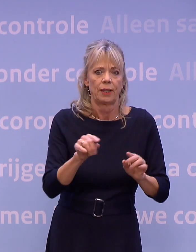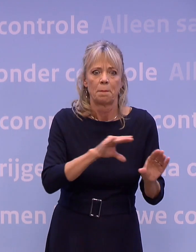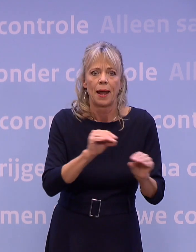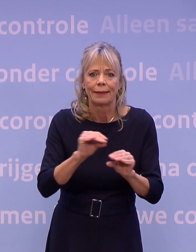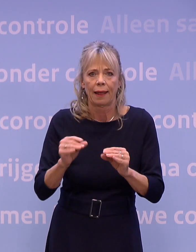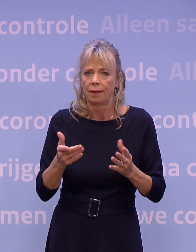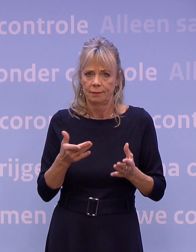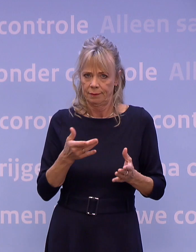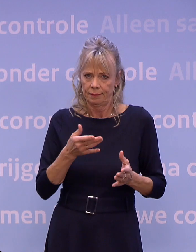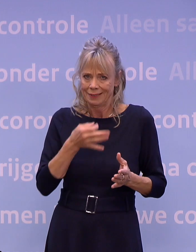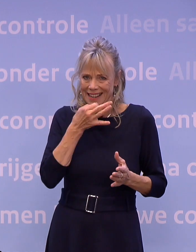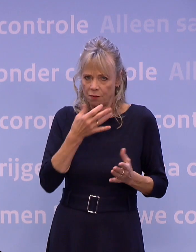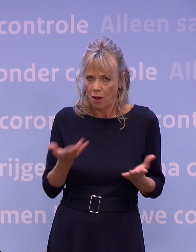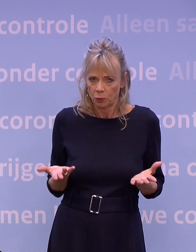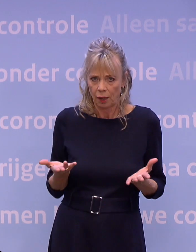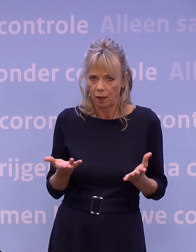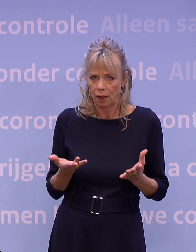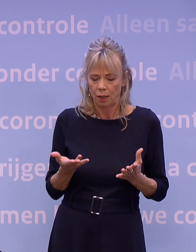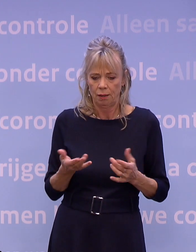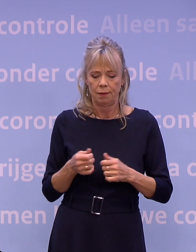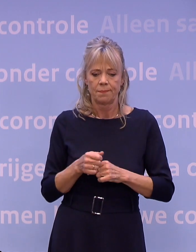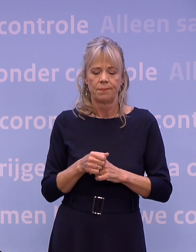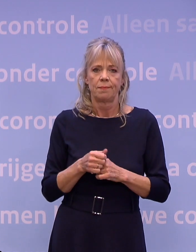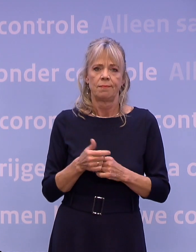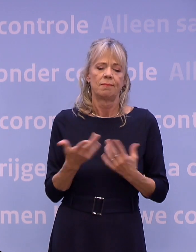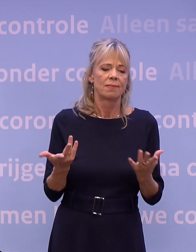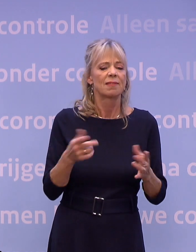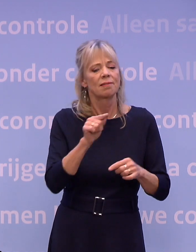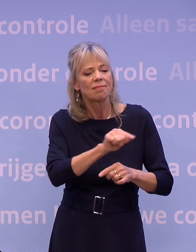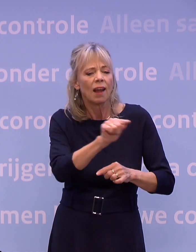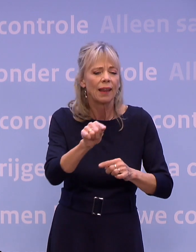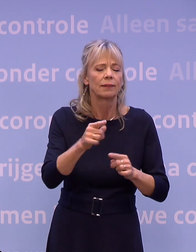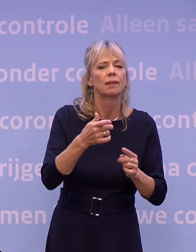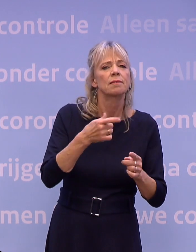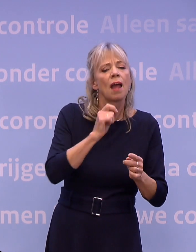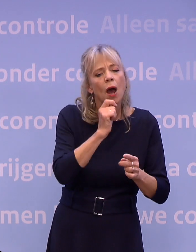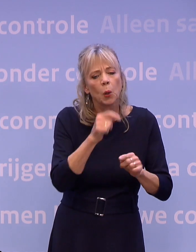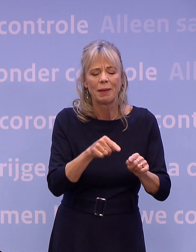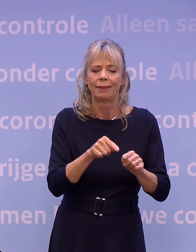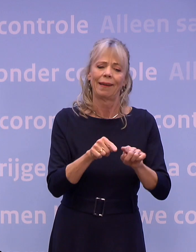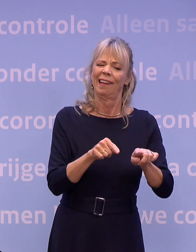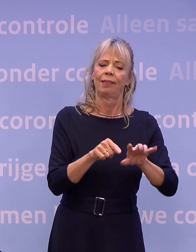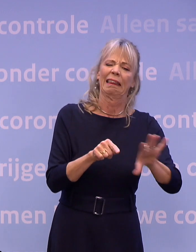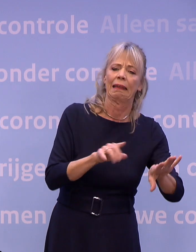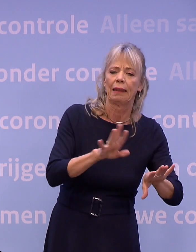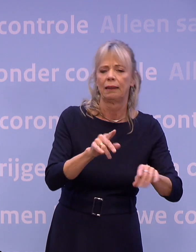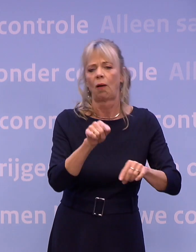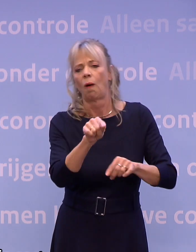eenvoudig is. Per sector zijn er altijd argumenten waarom juist die sector uitgezonderd moet worden.